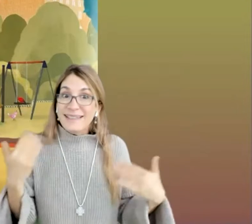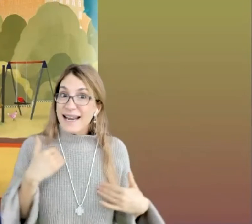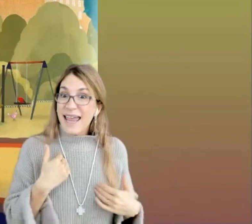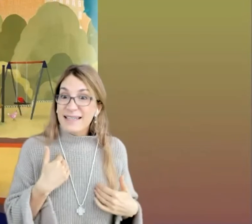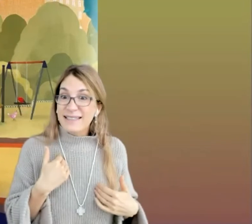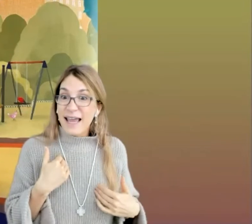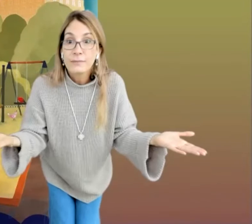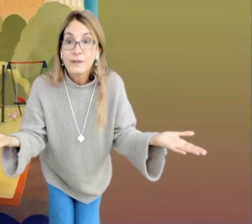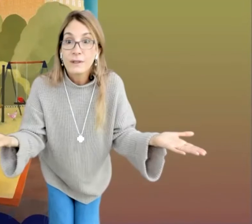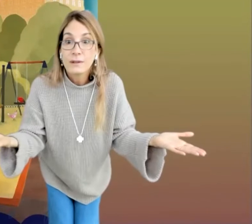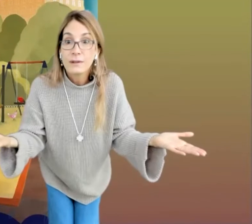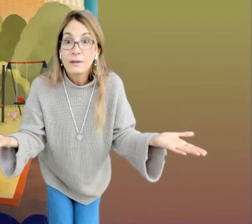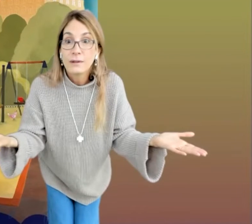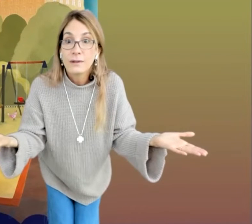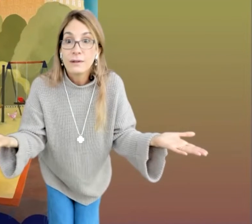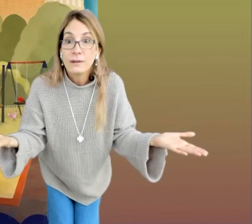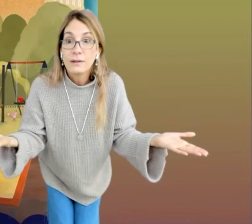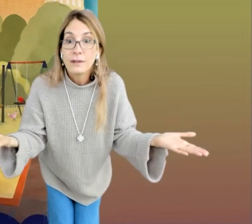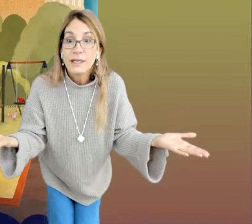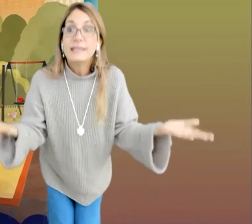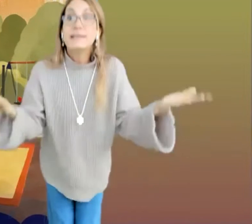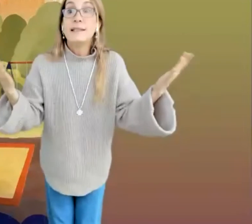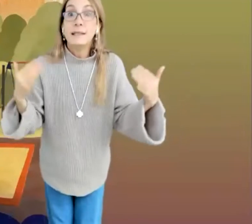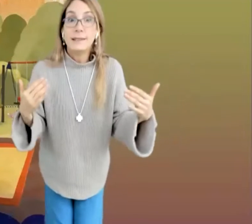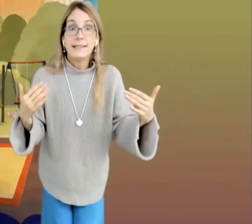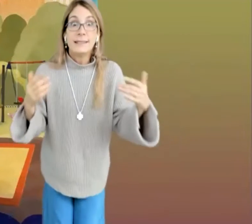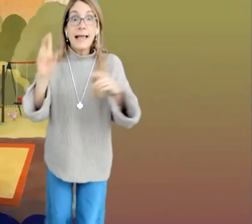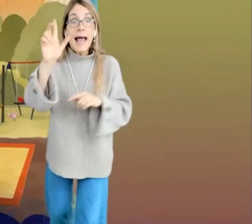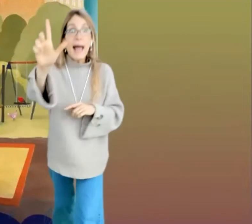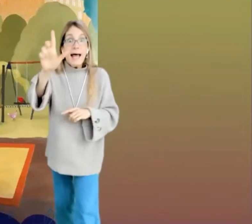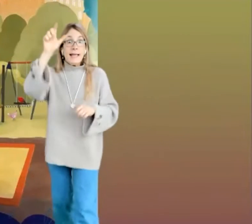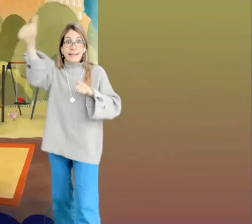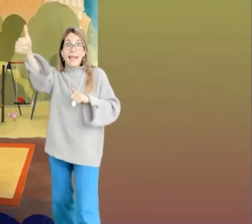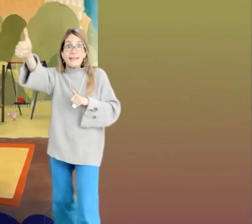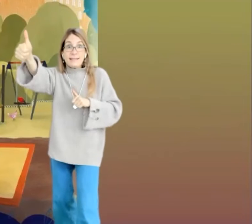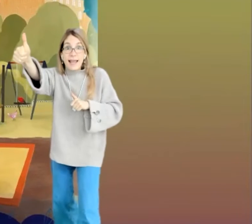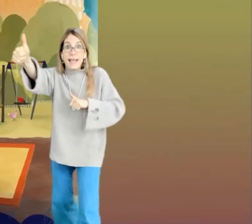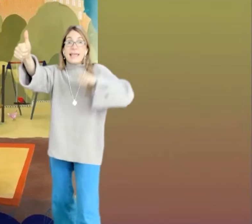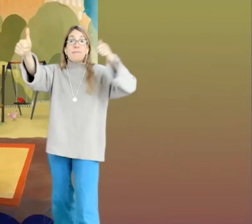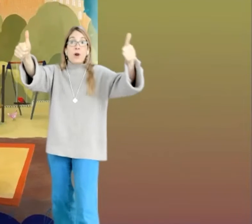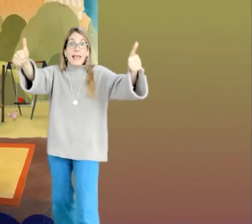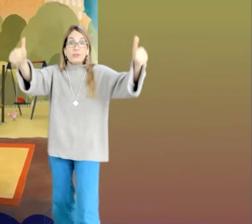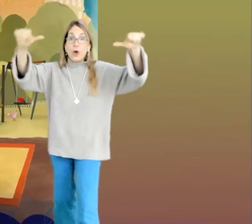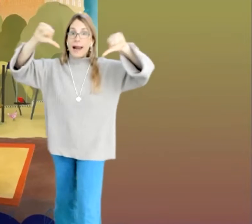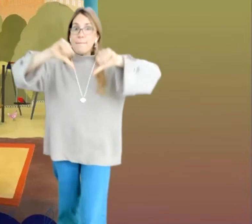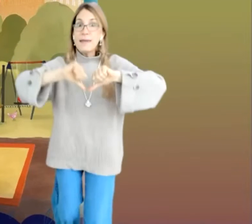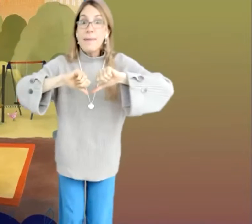¡Triste! ¡Triste y molesto! ¡Ah! ¡Triste y molesto a la misma